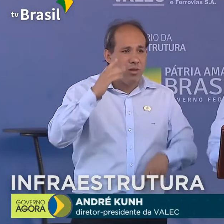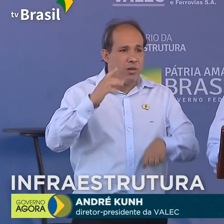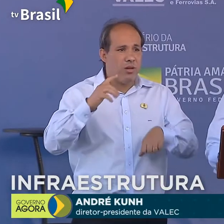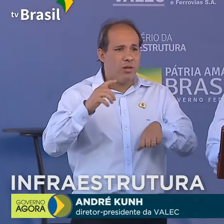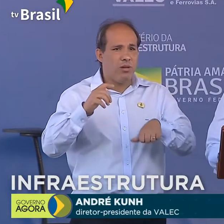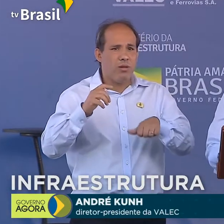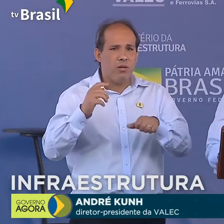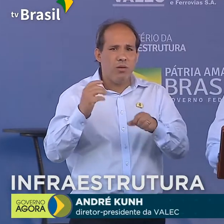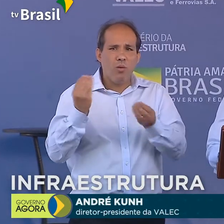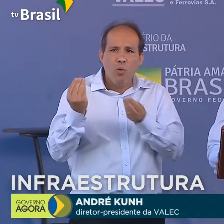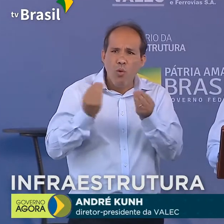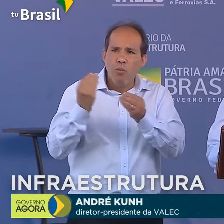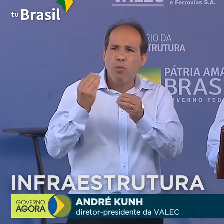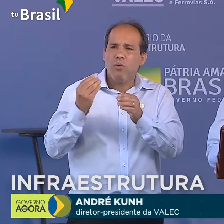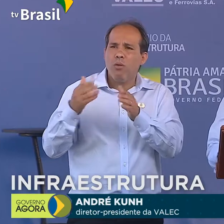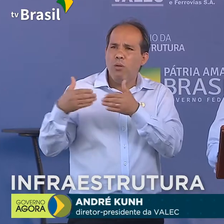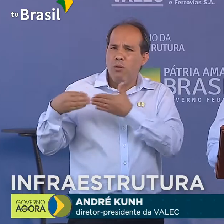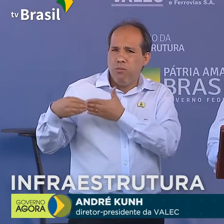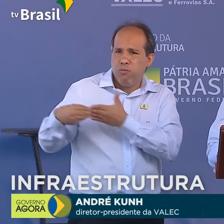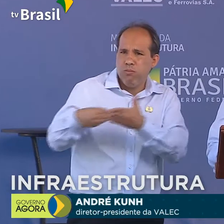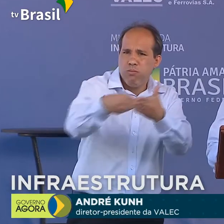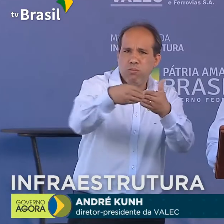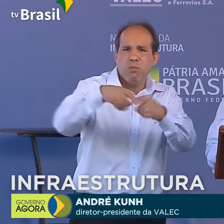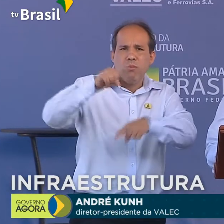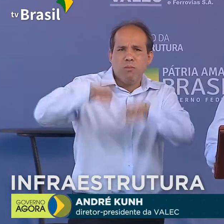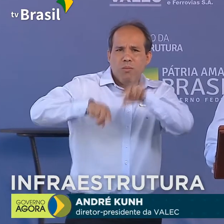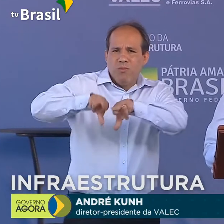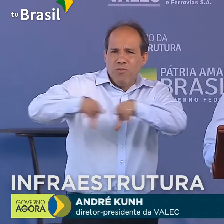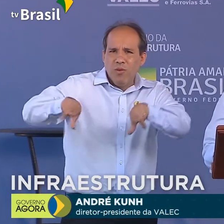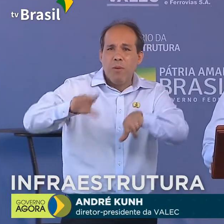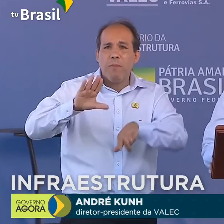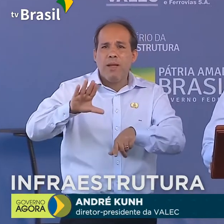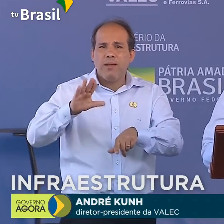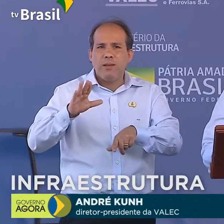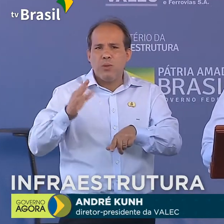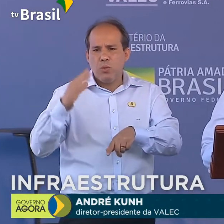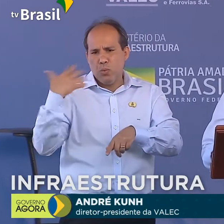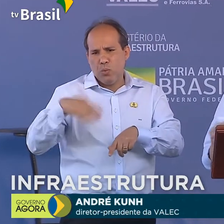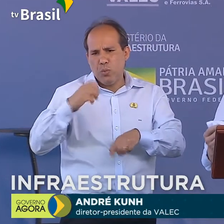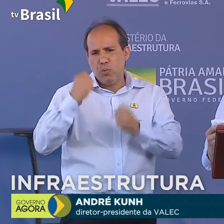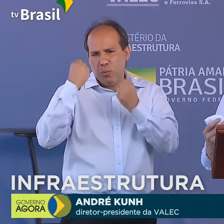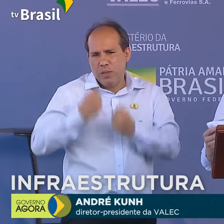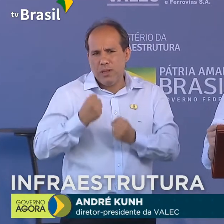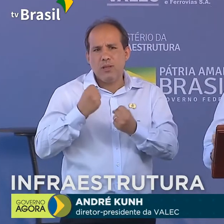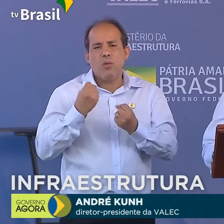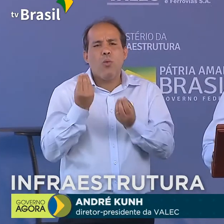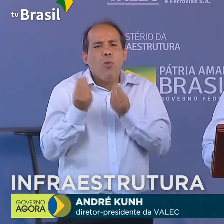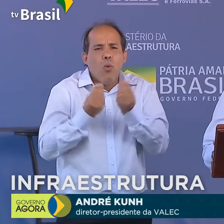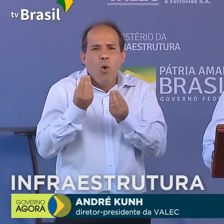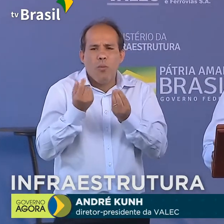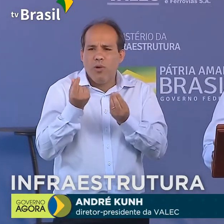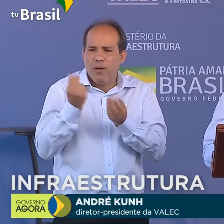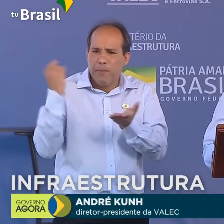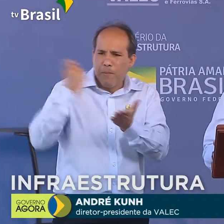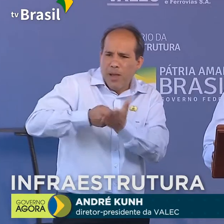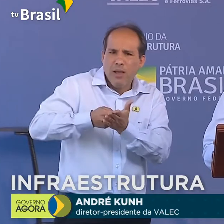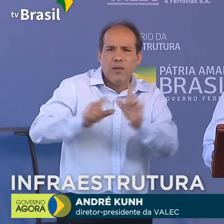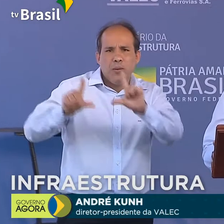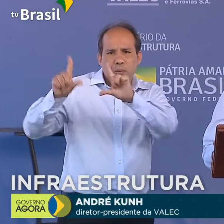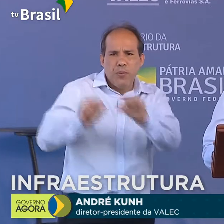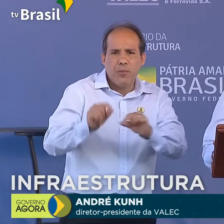transportar uma quantidade de carga de pouco valor agregado, mas de alto volume, eu preciso reduzir o custo do frete